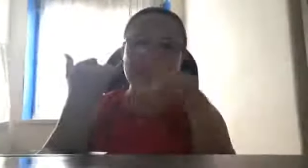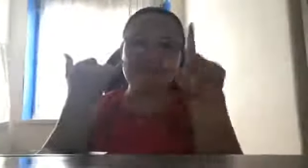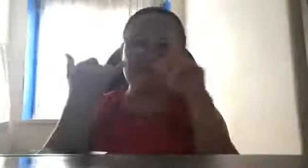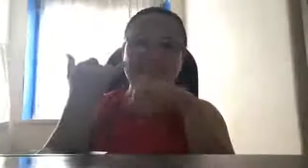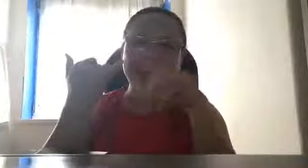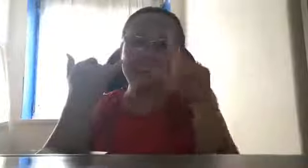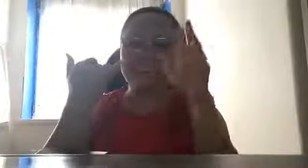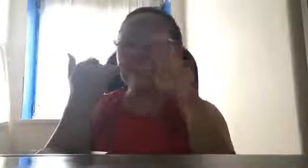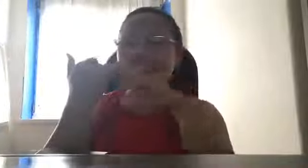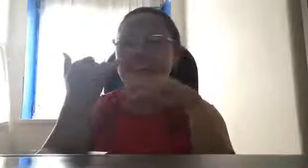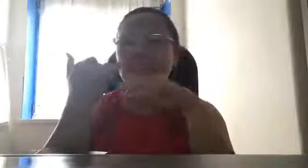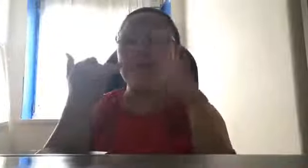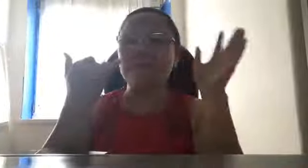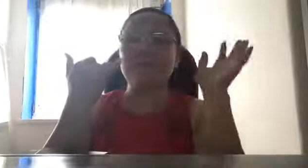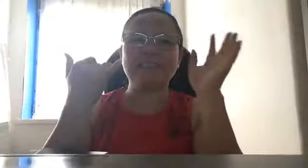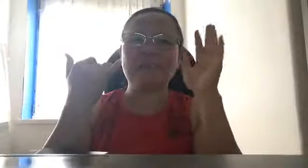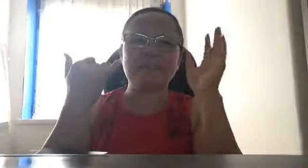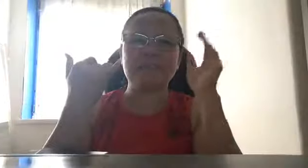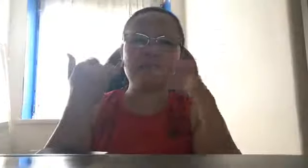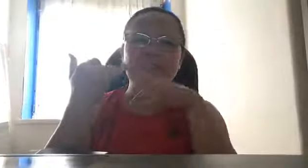pinapansin. Ewan ko, basta, ang police,